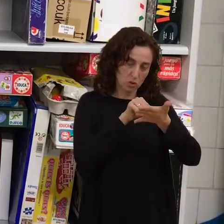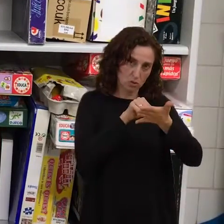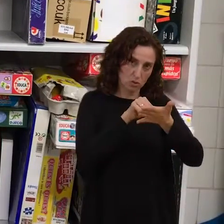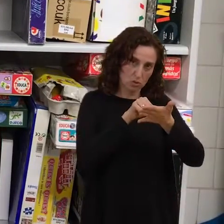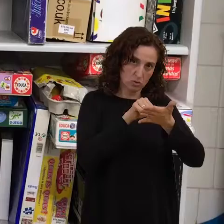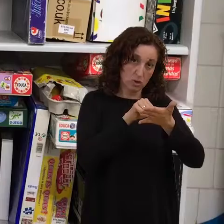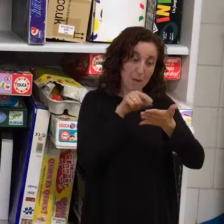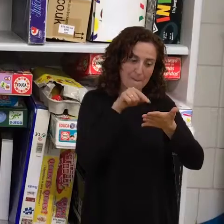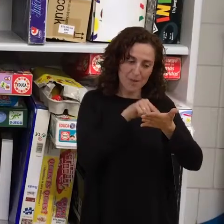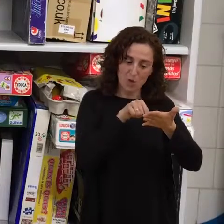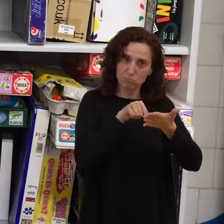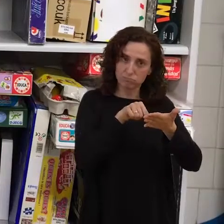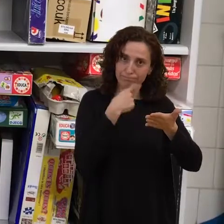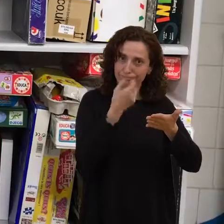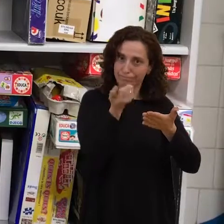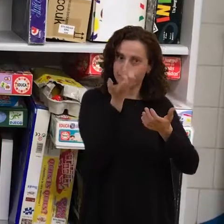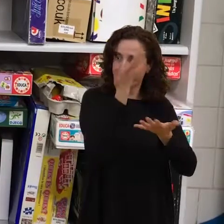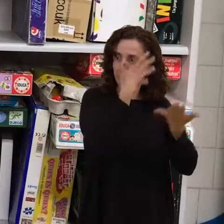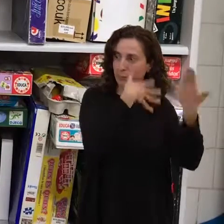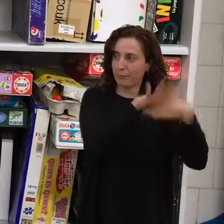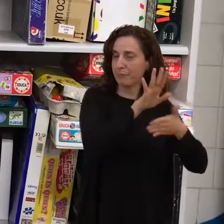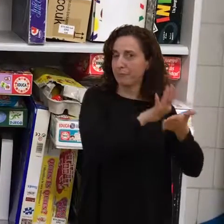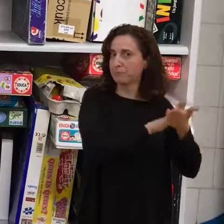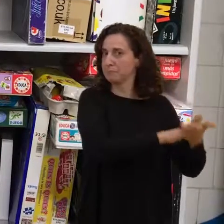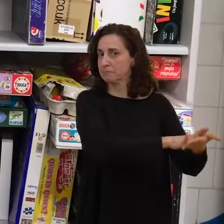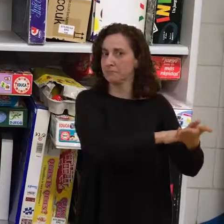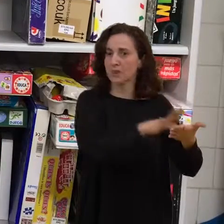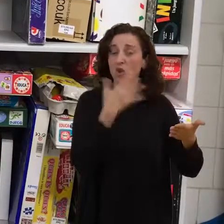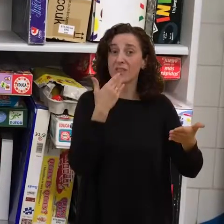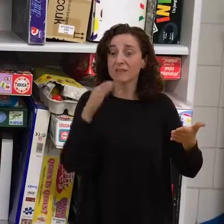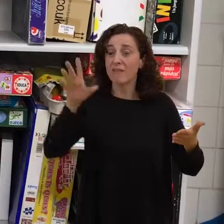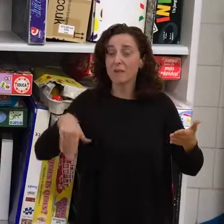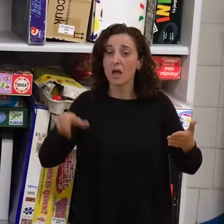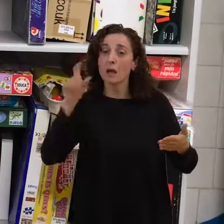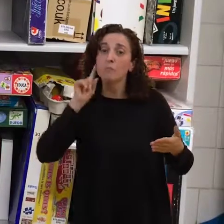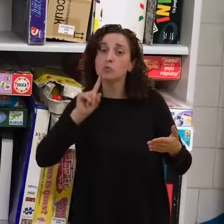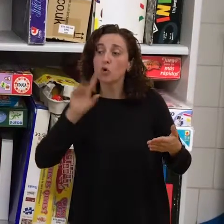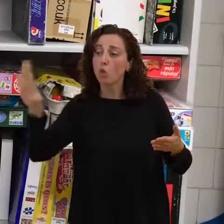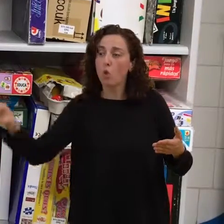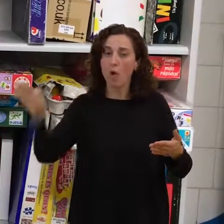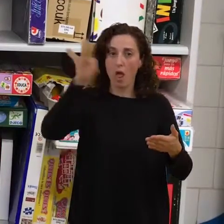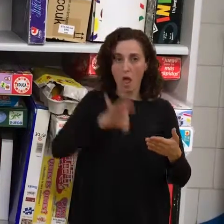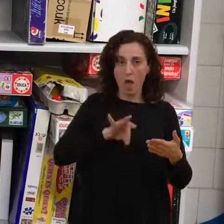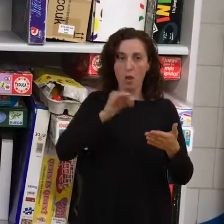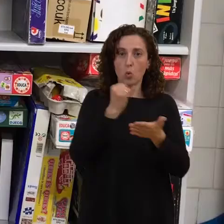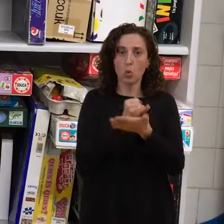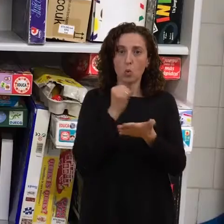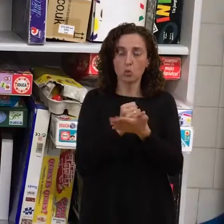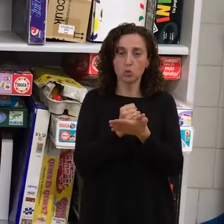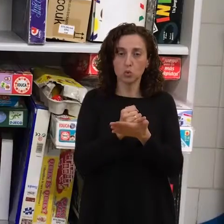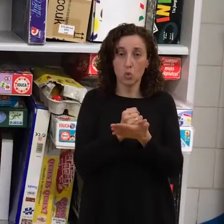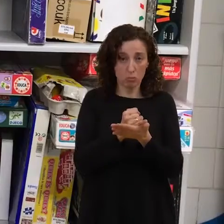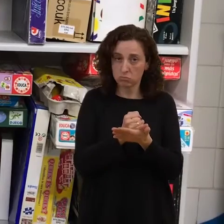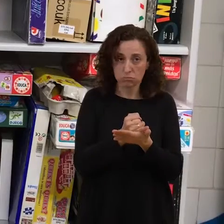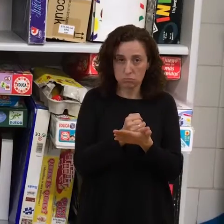evitar cumplir este punto, simplemente no se les elige para ser como alumnos de estos cursos.